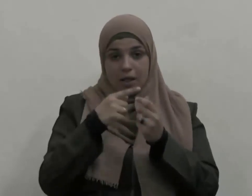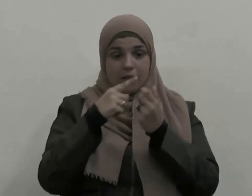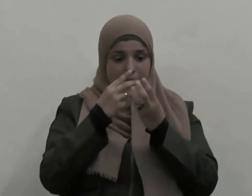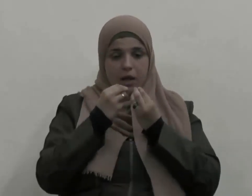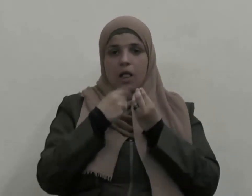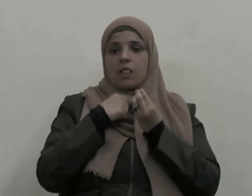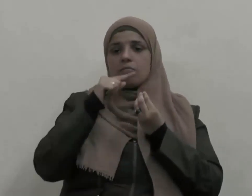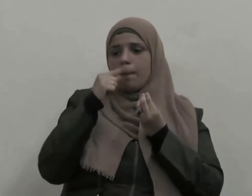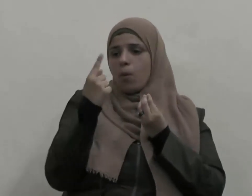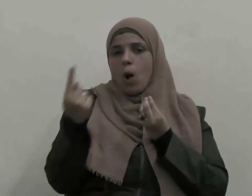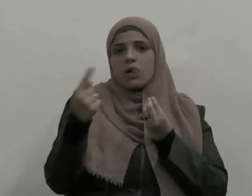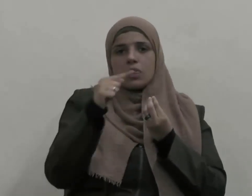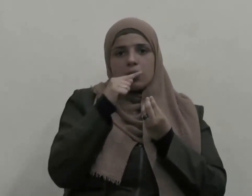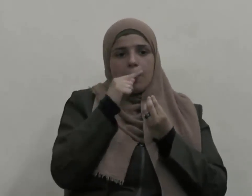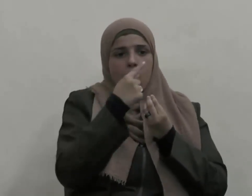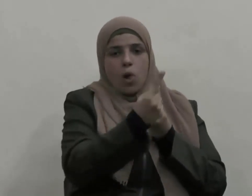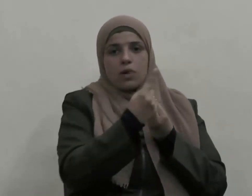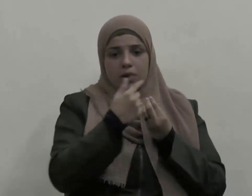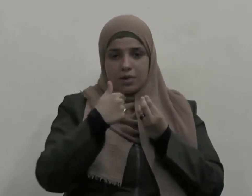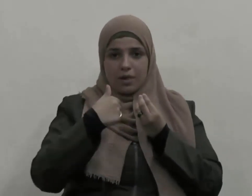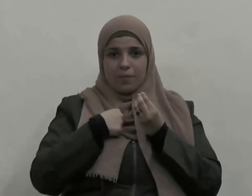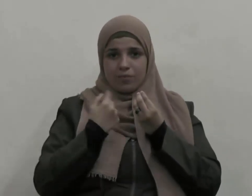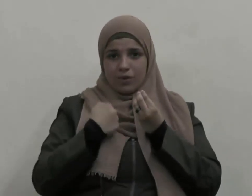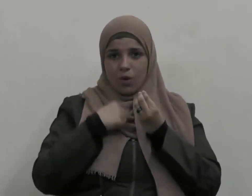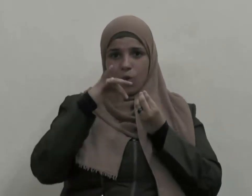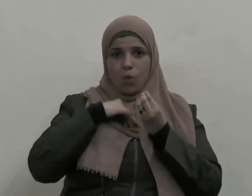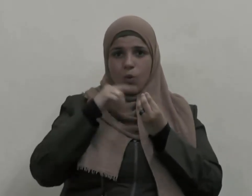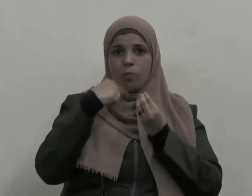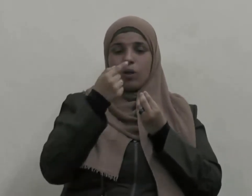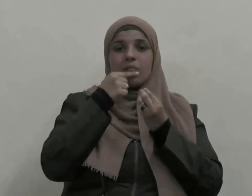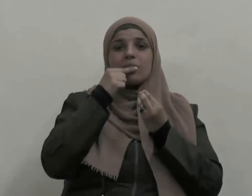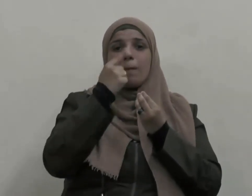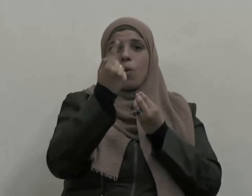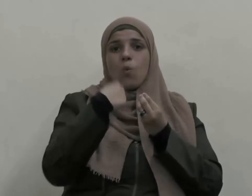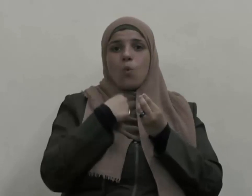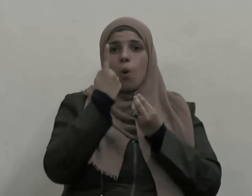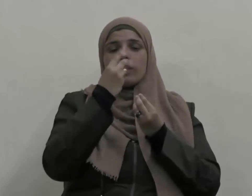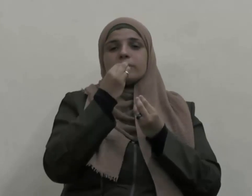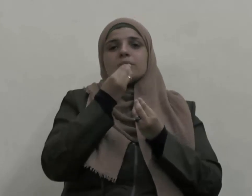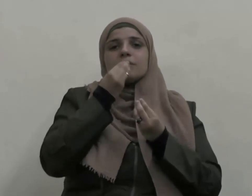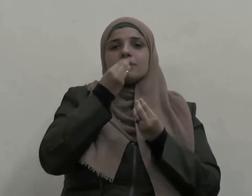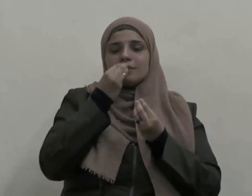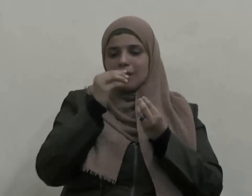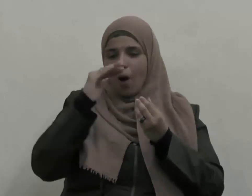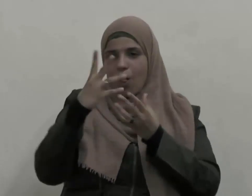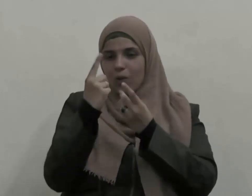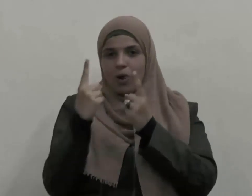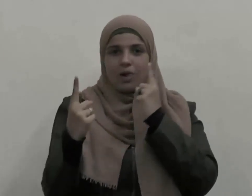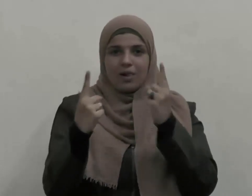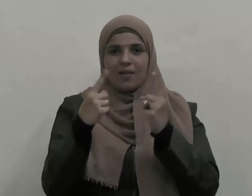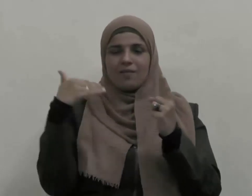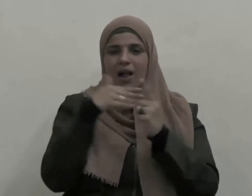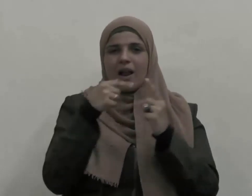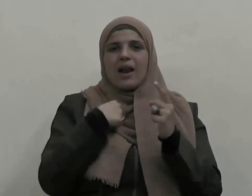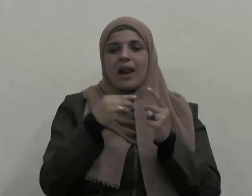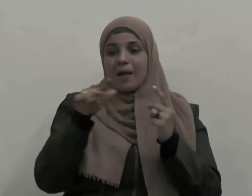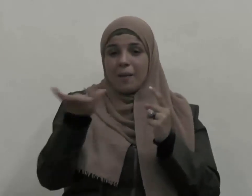ورفعت إلى فيها تمرة لتأكلها فاستطعمتها ابنتاها فشقت